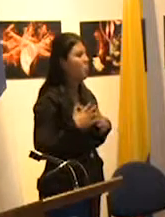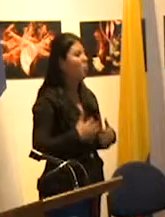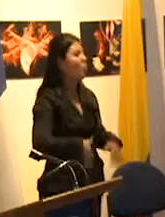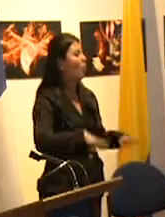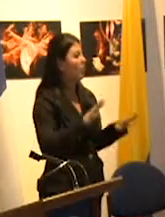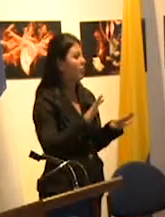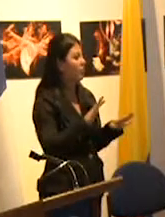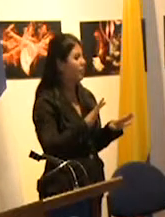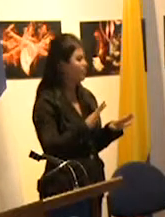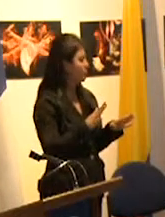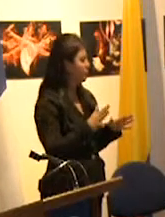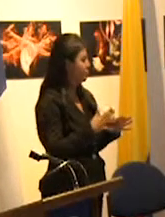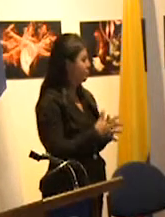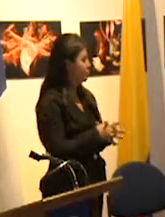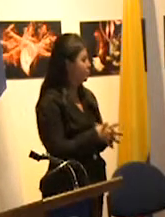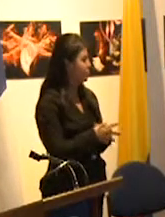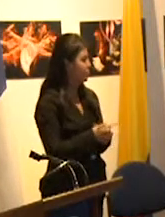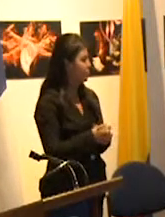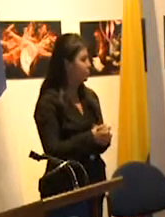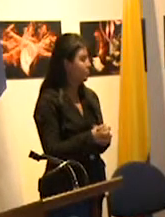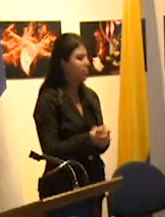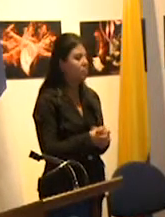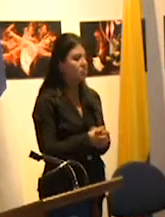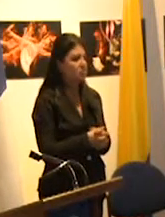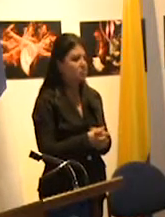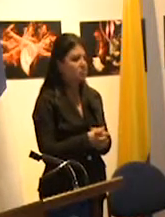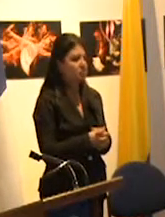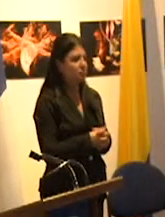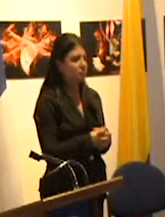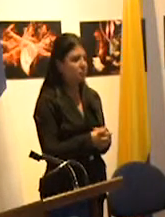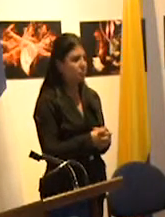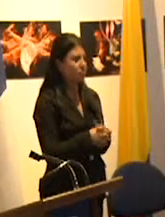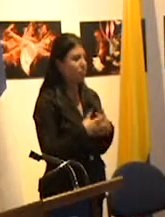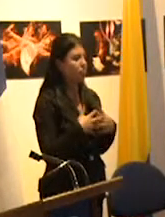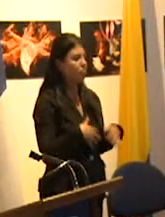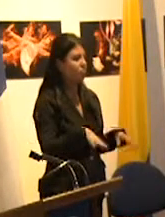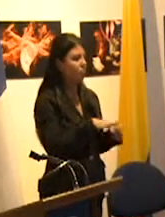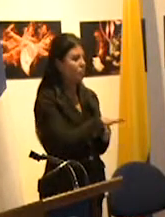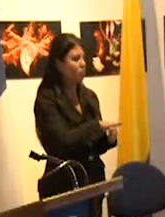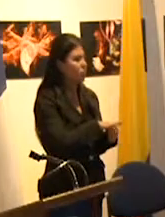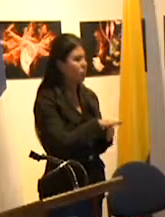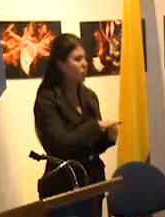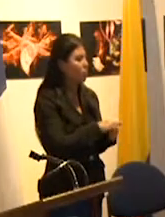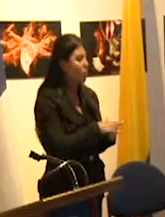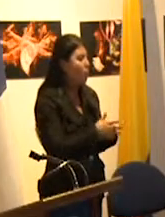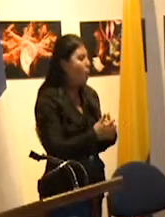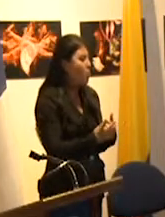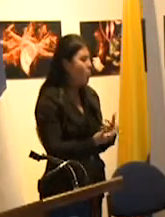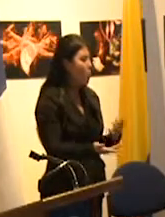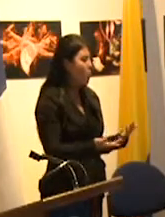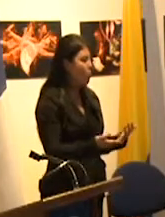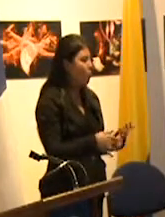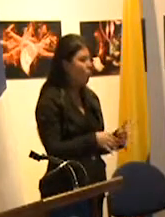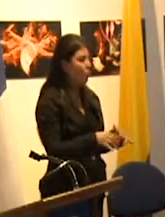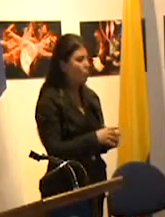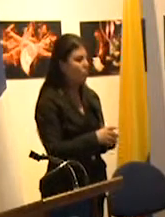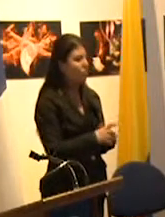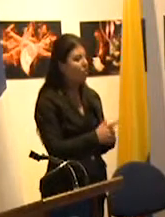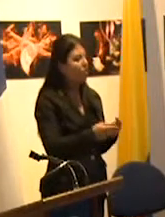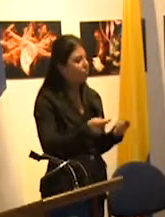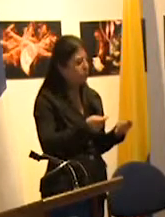tipo de cuestión como la